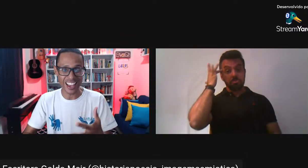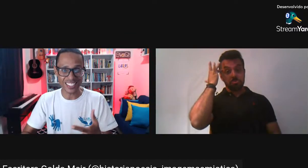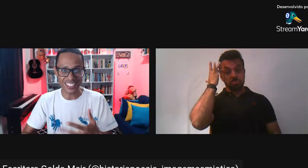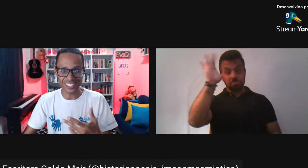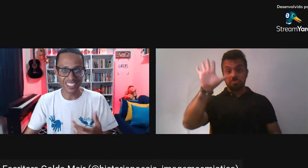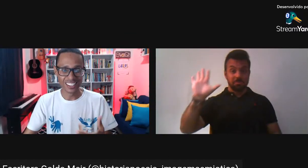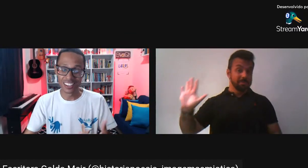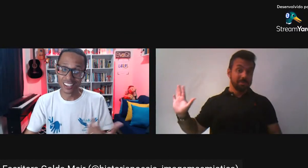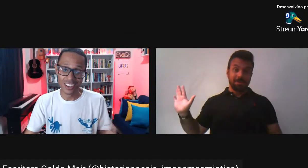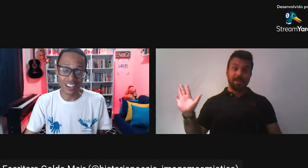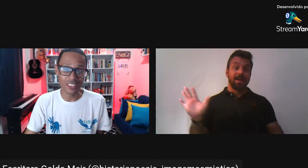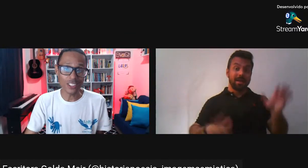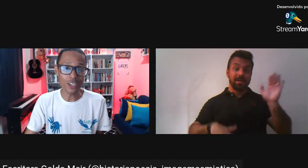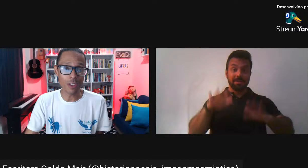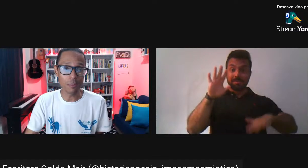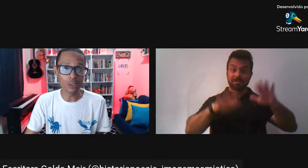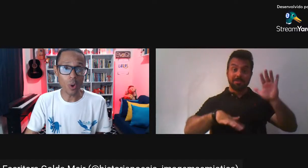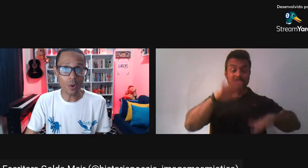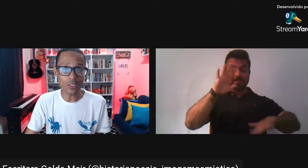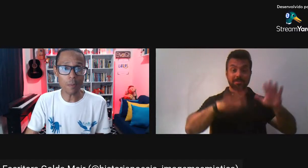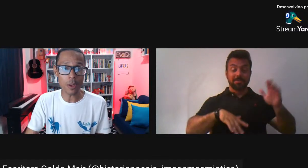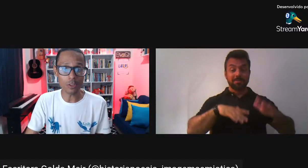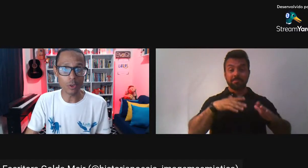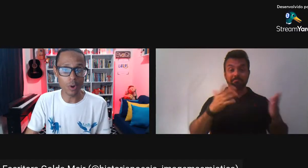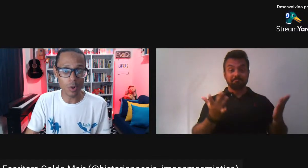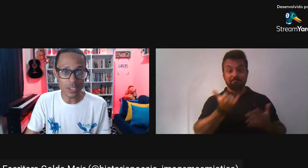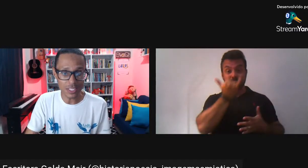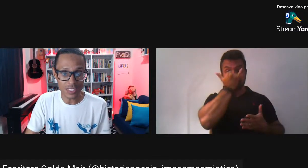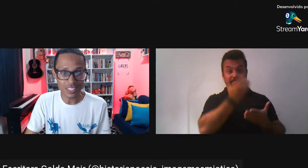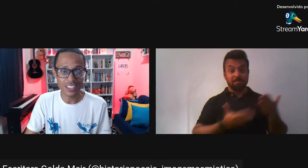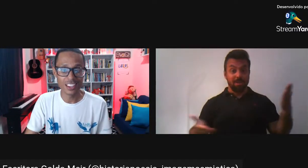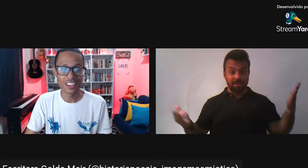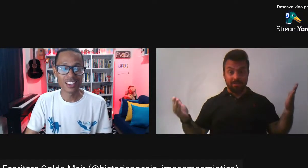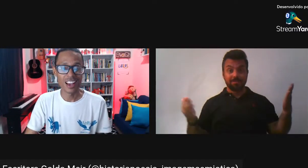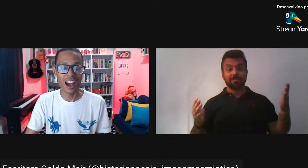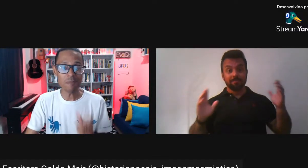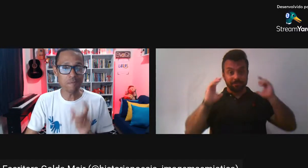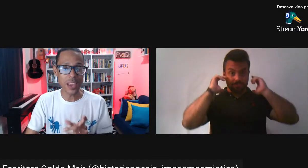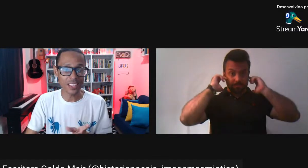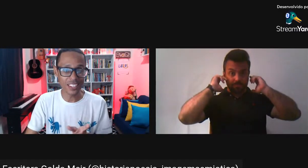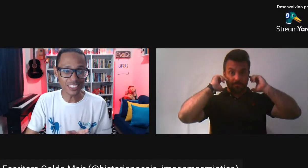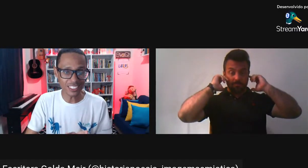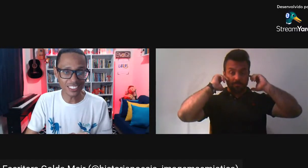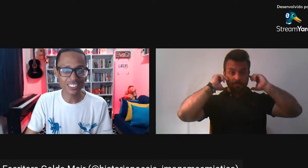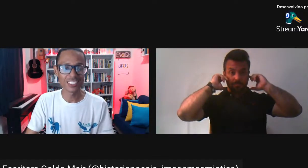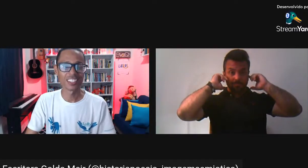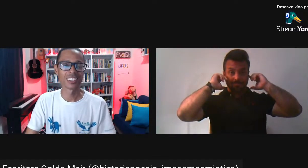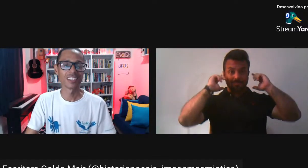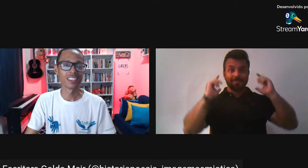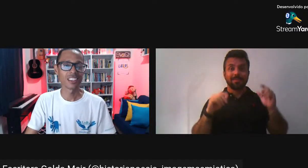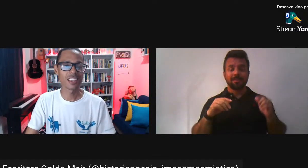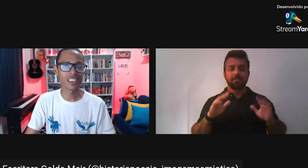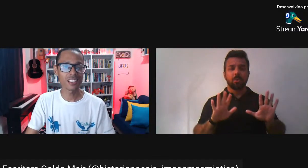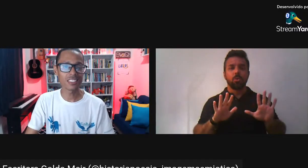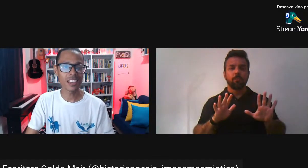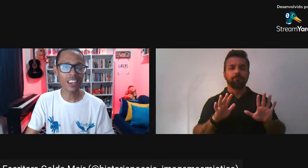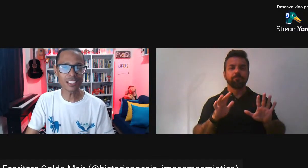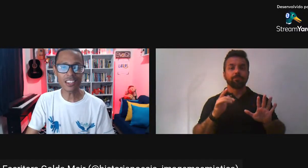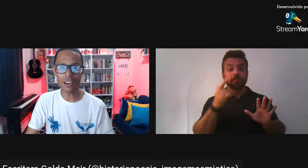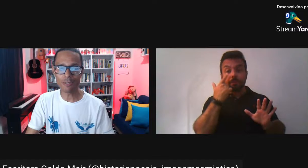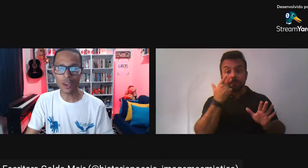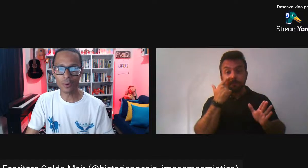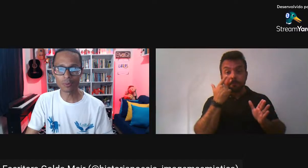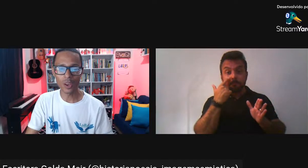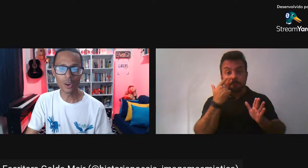Esquece Nós tivemos Onze pessoas Apenas Que se